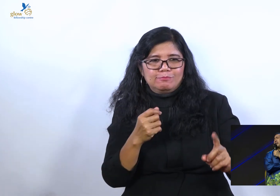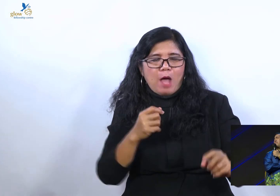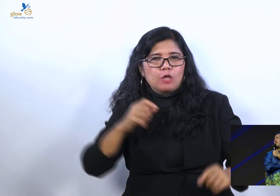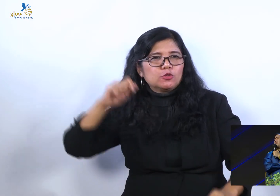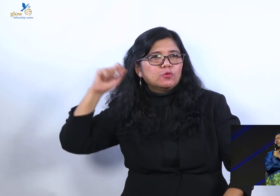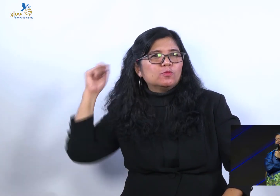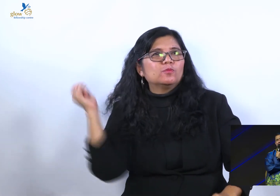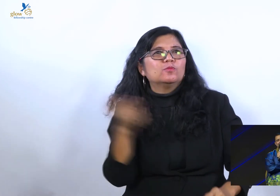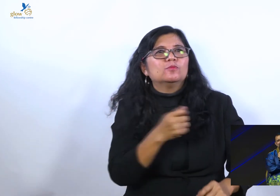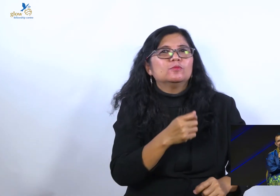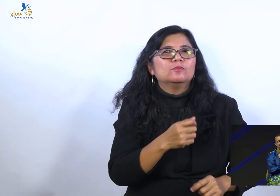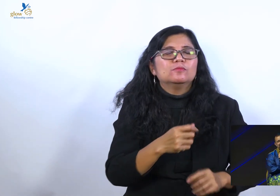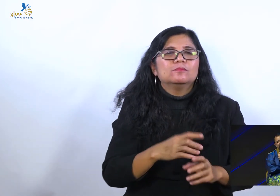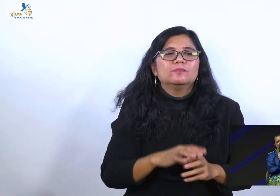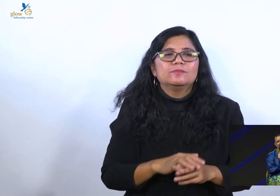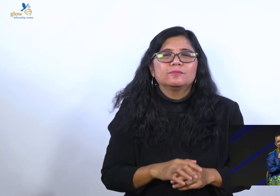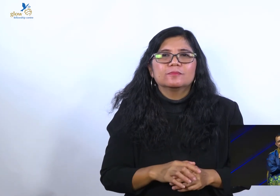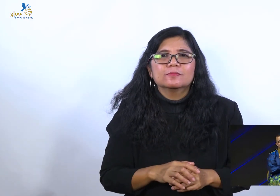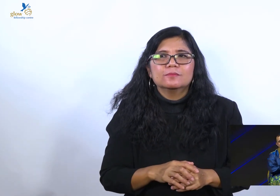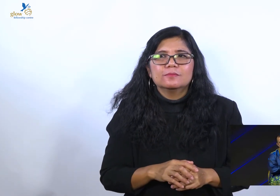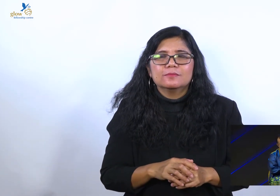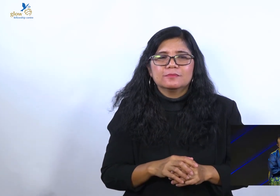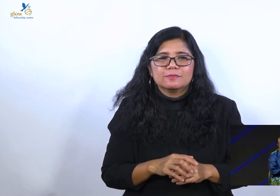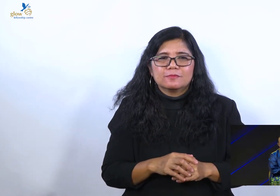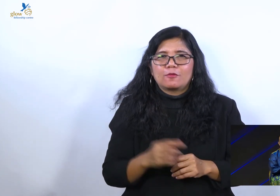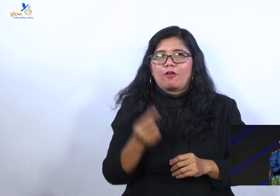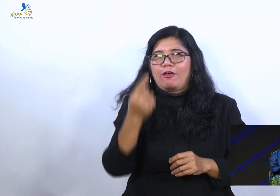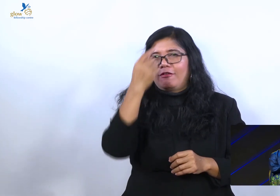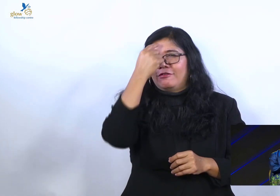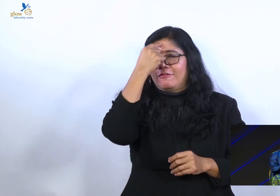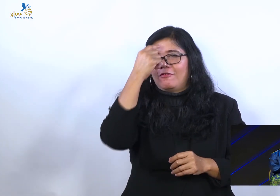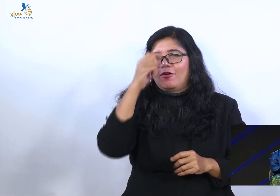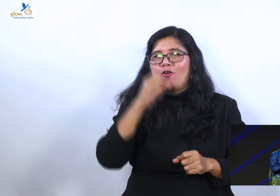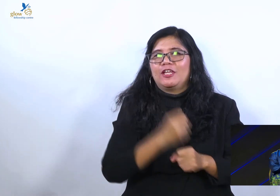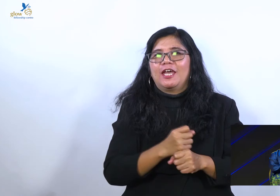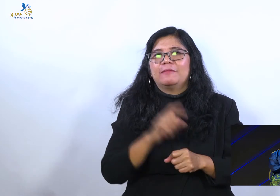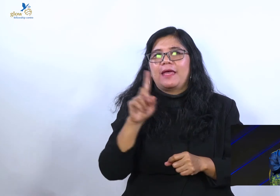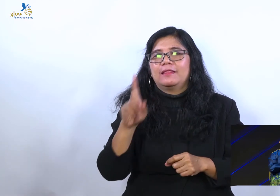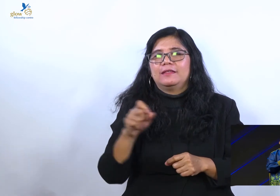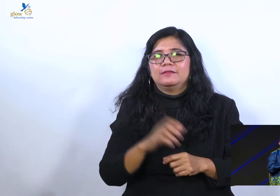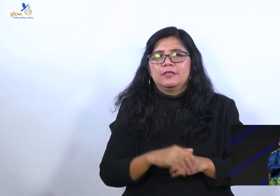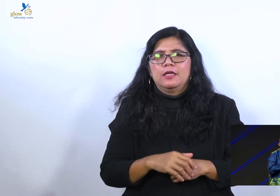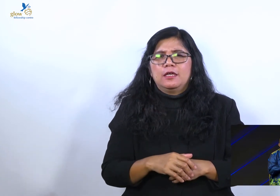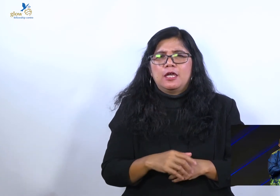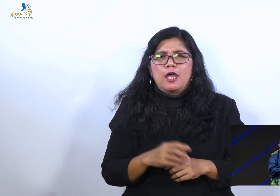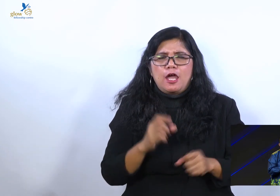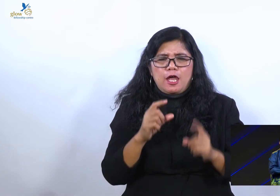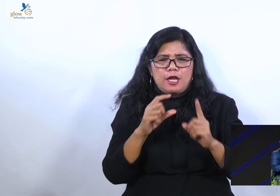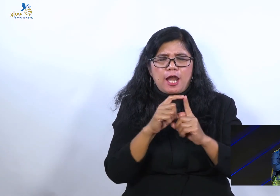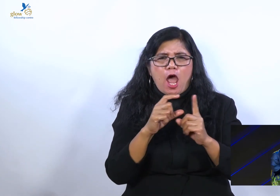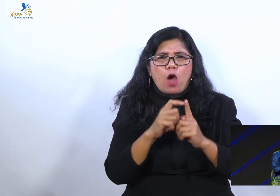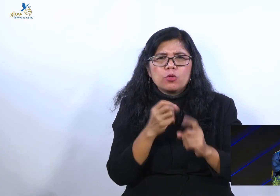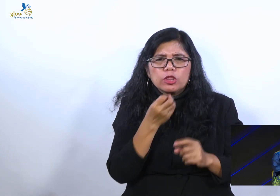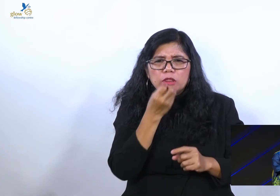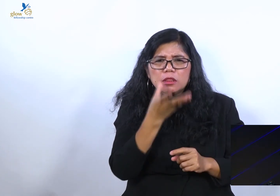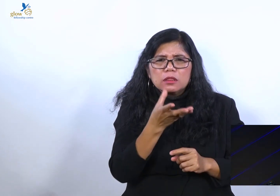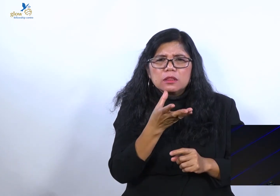Dimaki-maki orang. Dia sabar. Untuk dirinya sendiri.